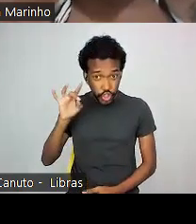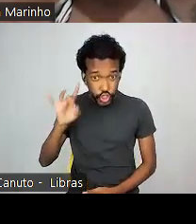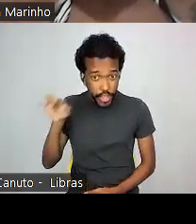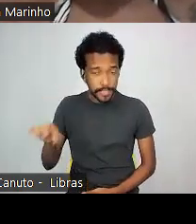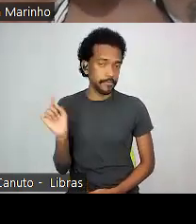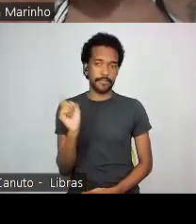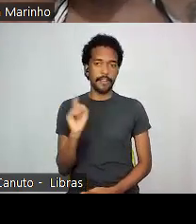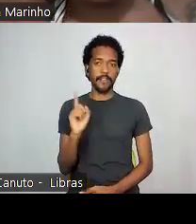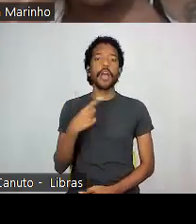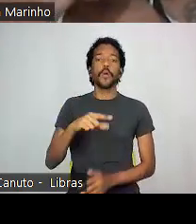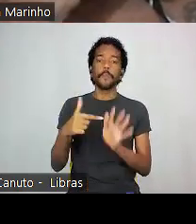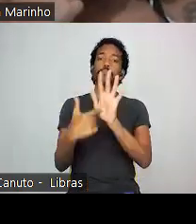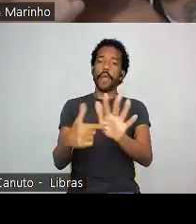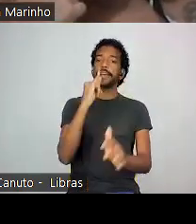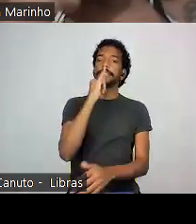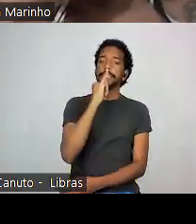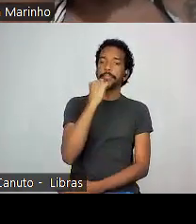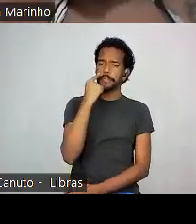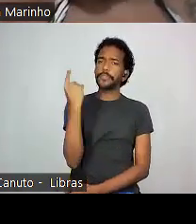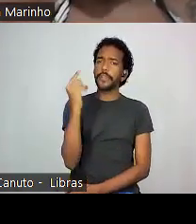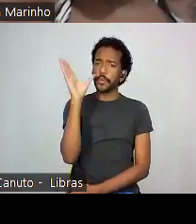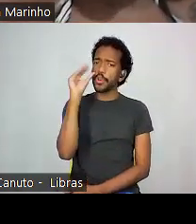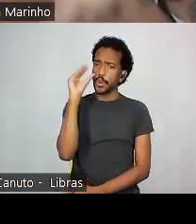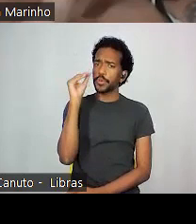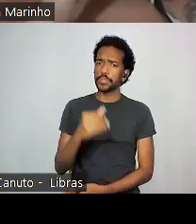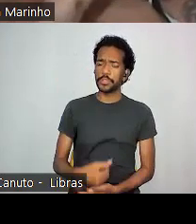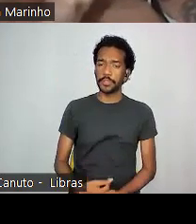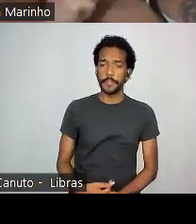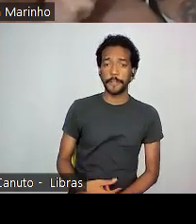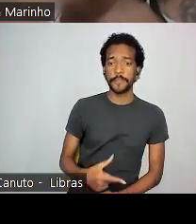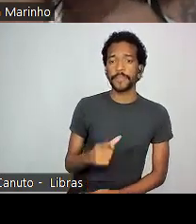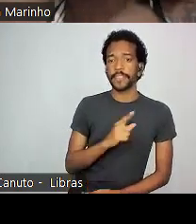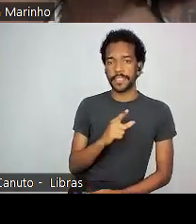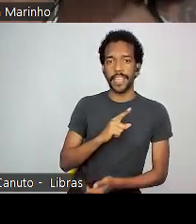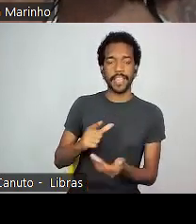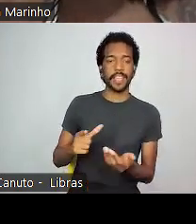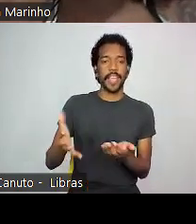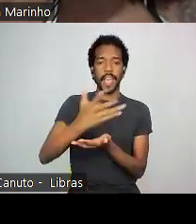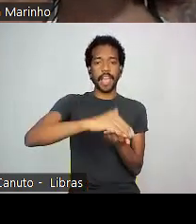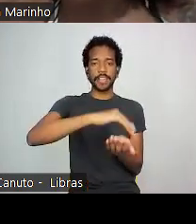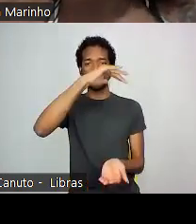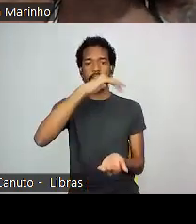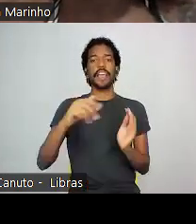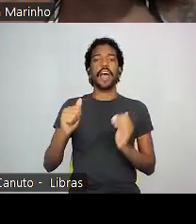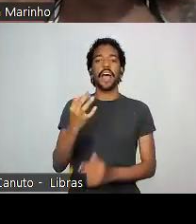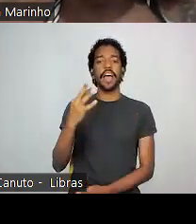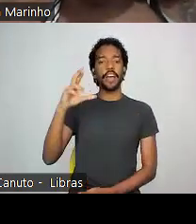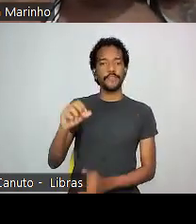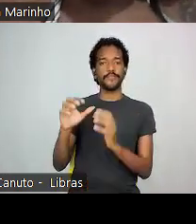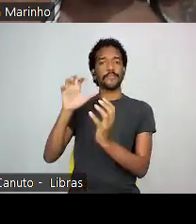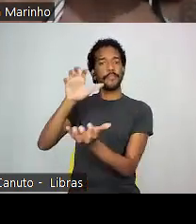aí eu trouxe um exemplo, por exemplo, veja que curiosidade. Existe esse acervo afropernambucano no Centro Cultural de São Paulo